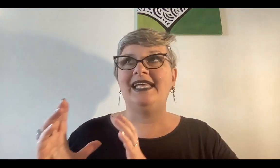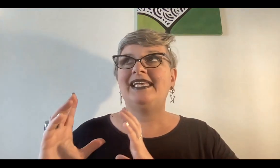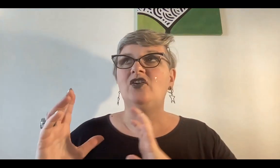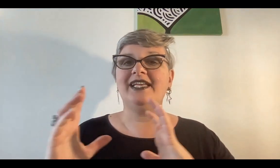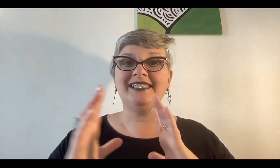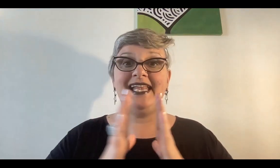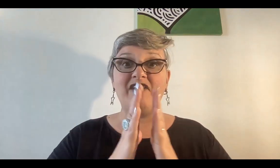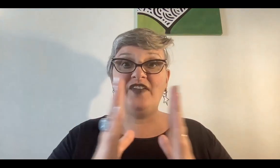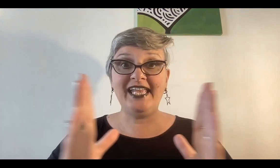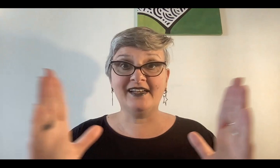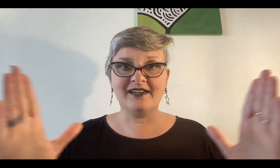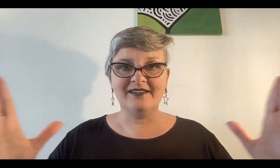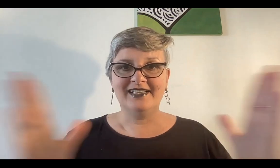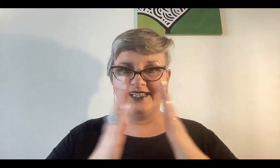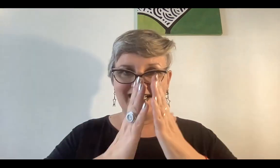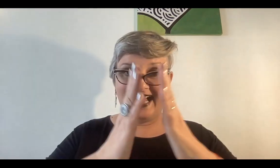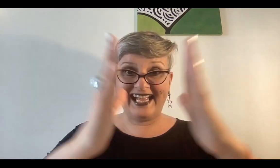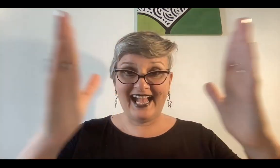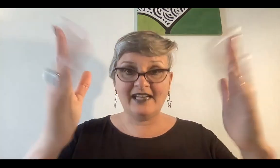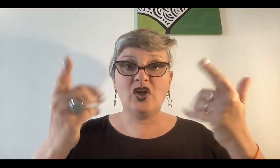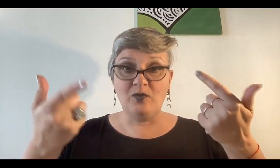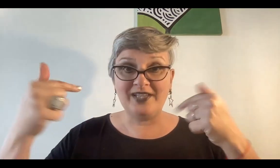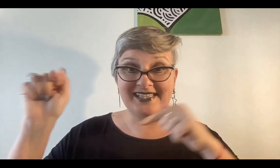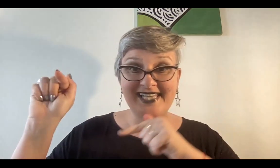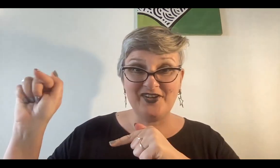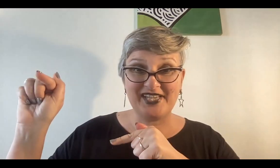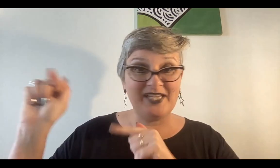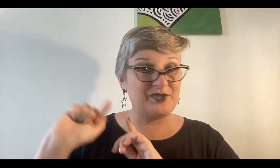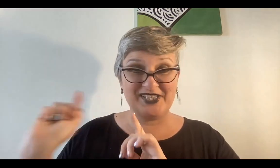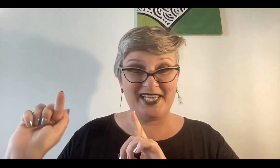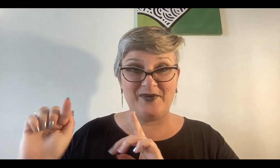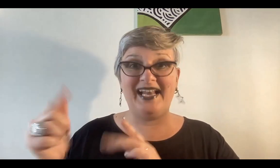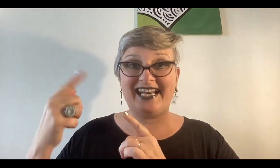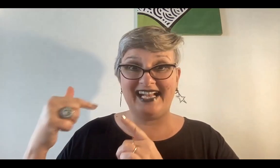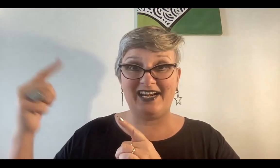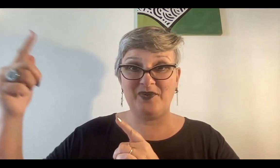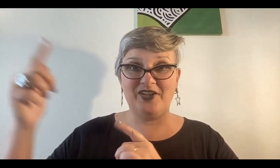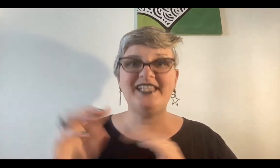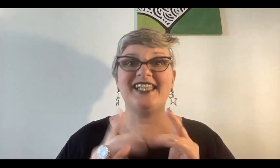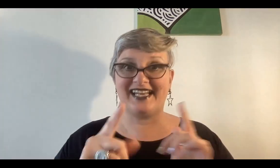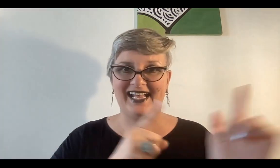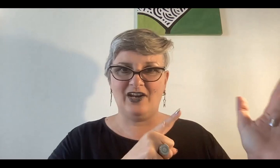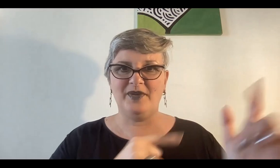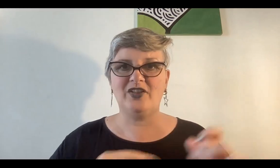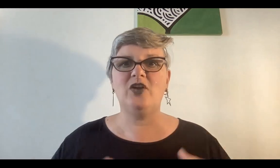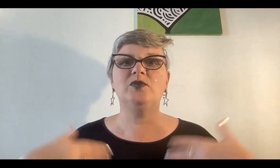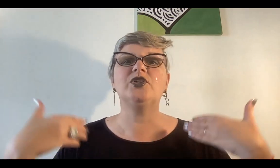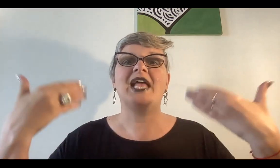que lo que hacía era abrir rasgar como decían los egipcios igual rasgar los velos de Isis y rasgar los velos de los mundos